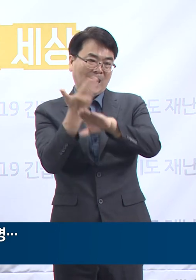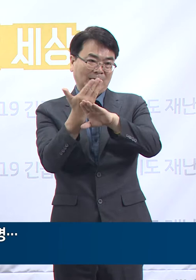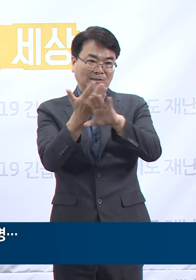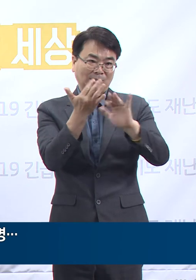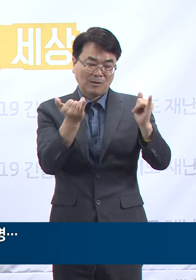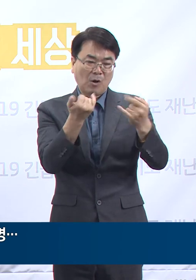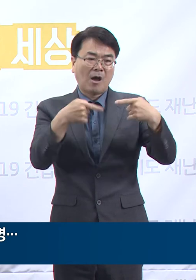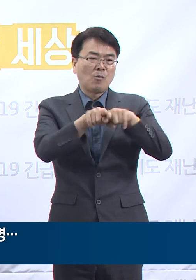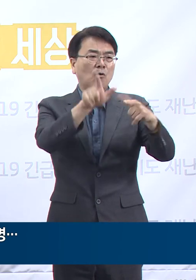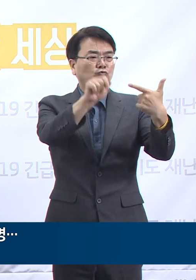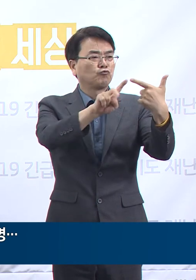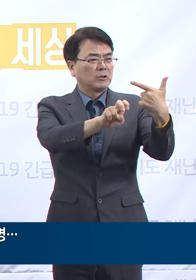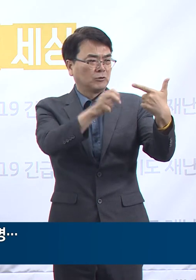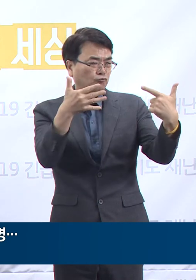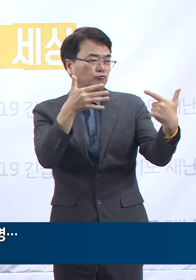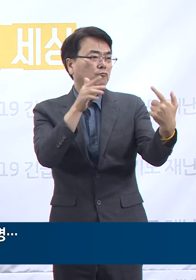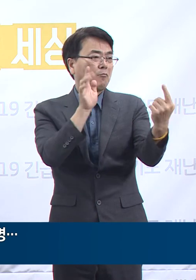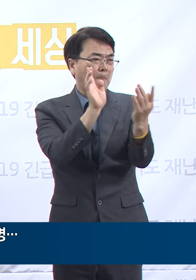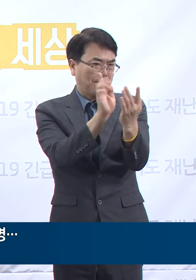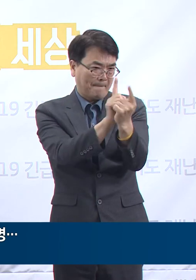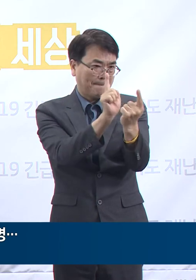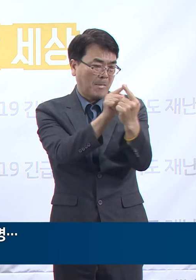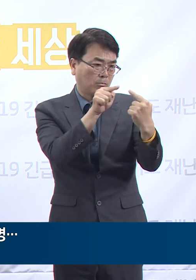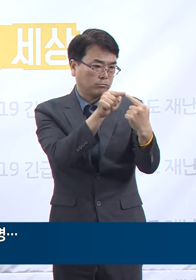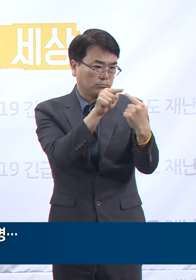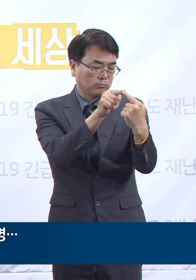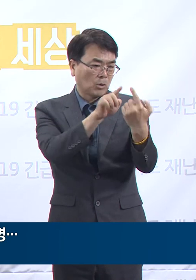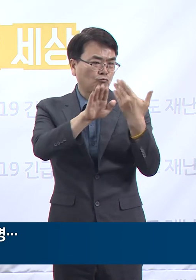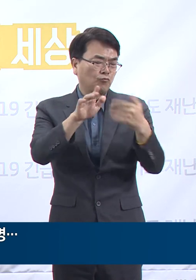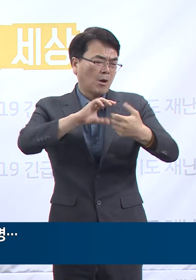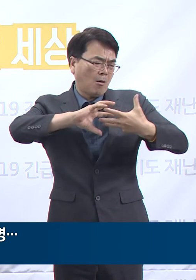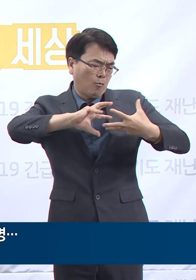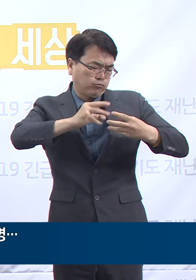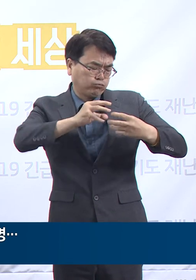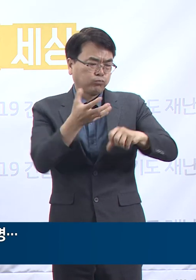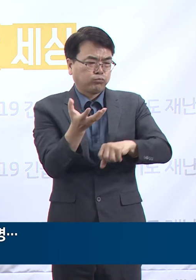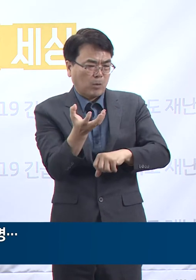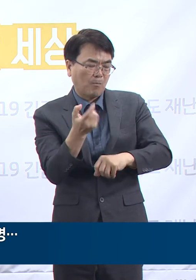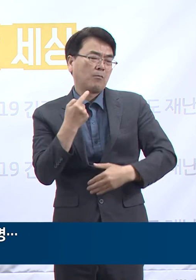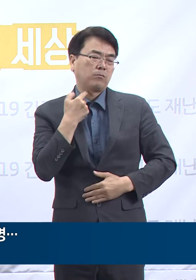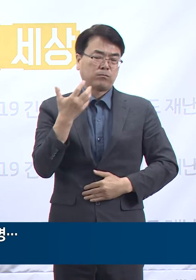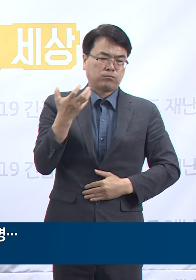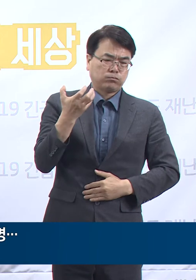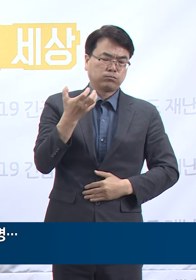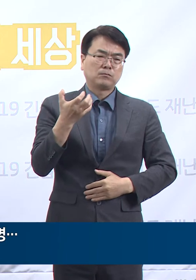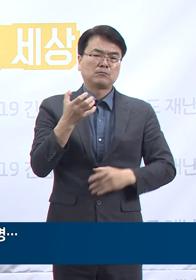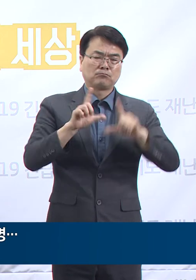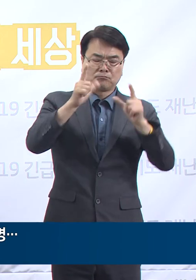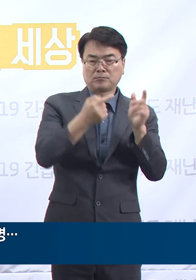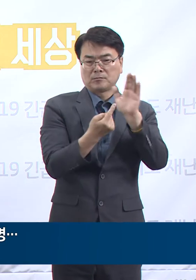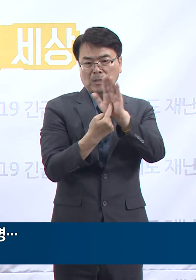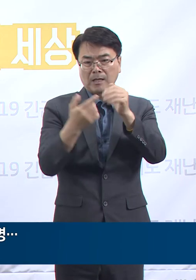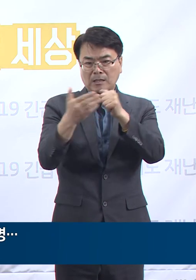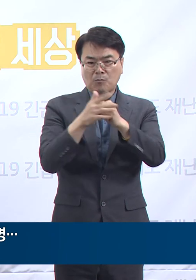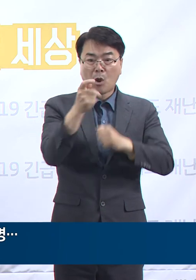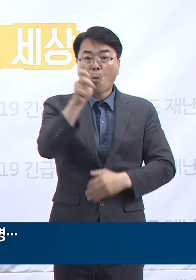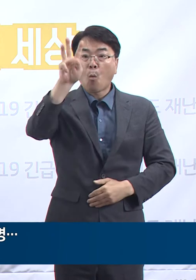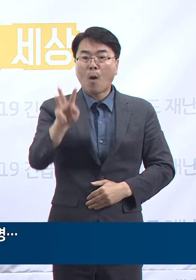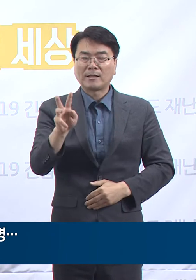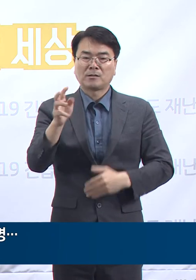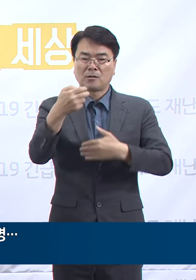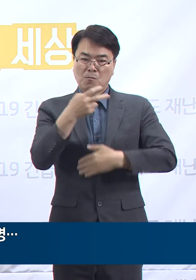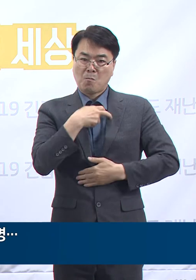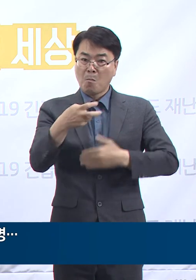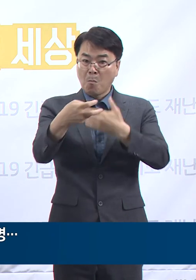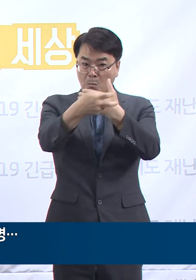6월 19일 접촉 후 6월 26일 근육통 및 인후통 등 증상이 발현되어 과천시 보건소 선별진료 후